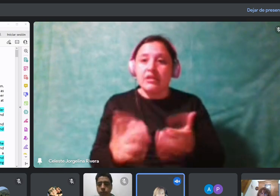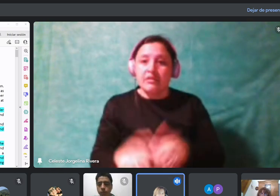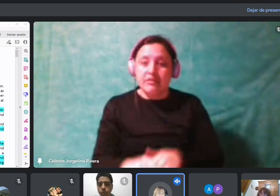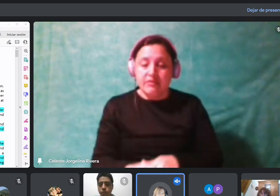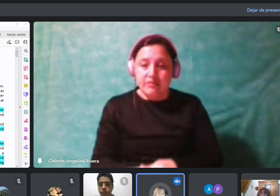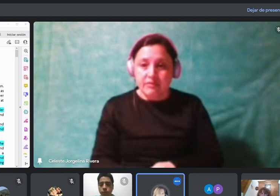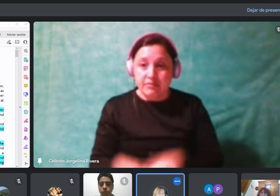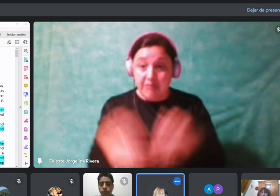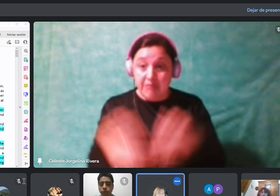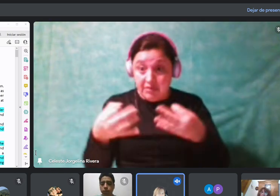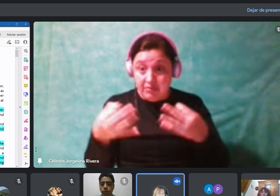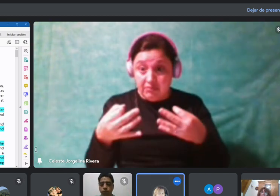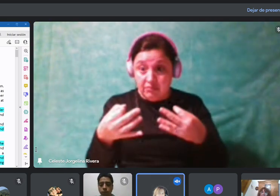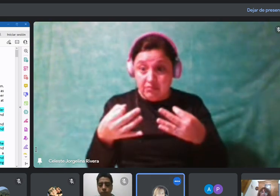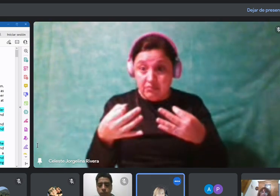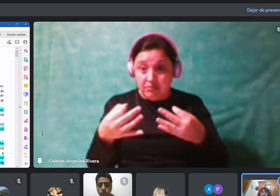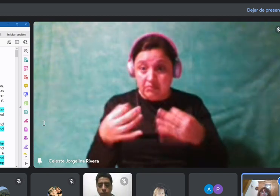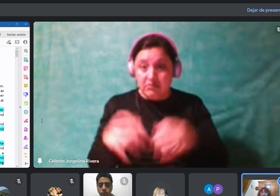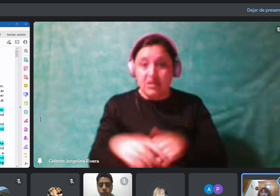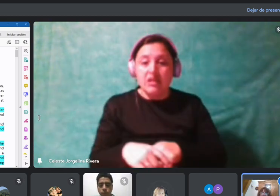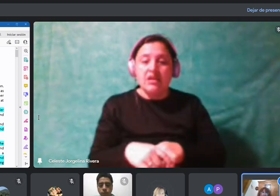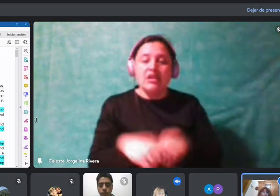Bien. Bueno,